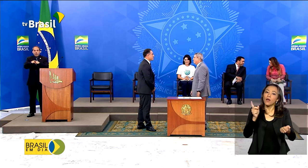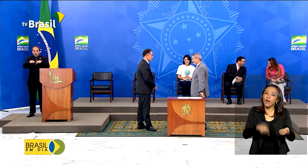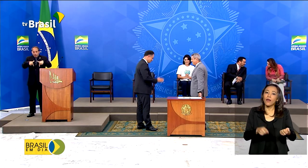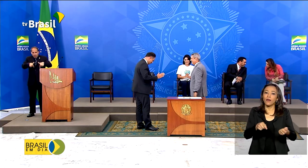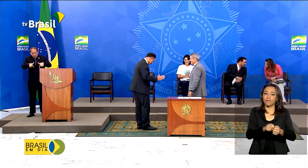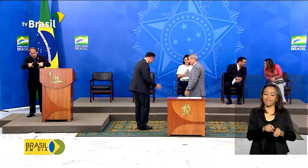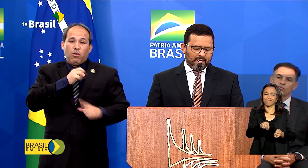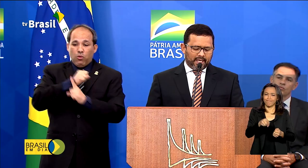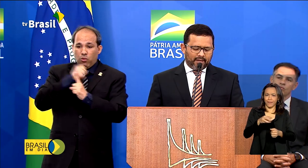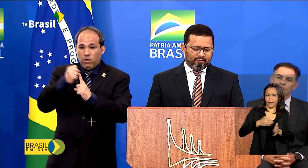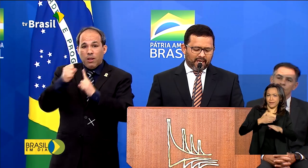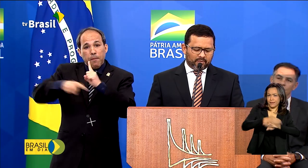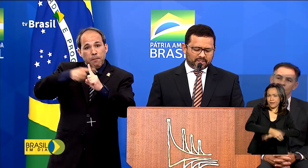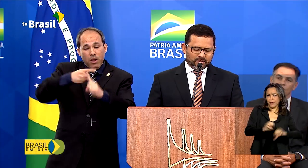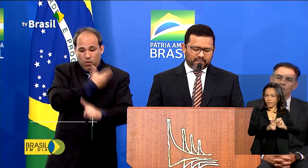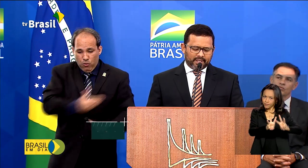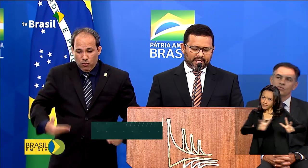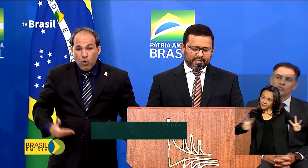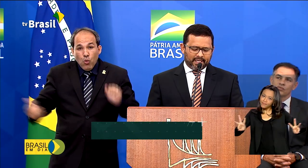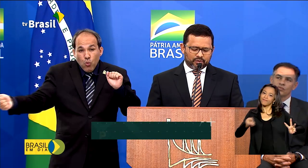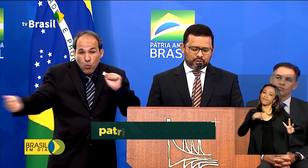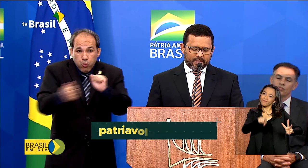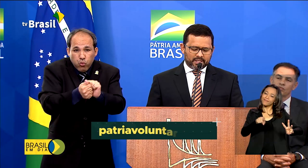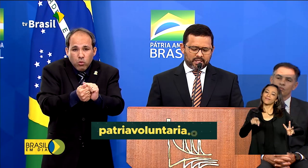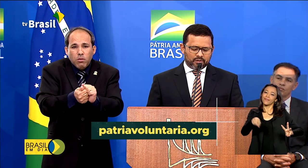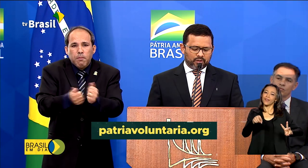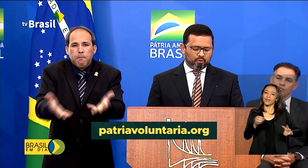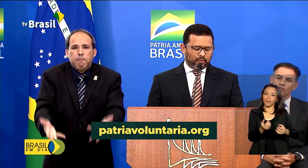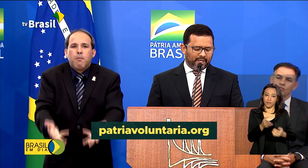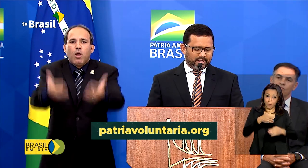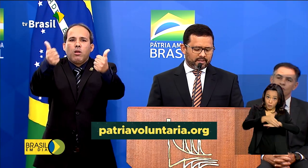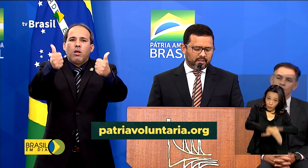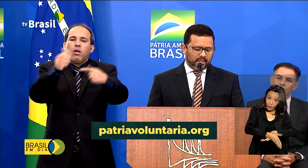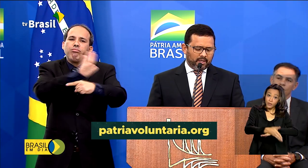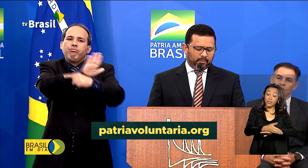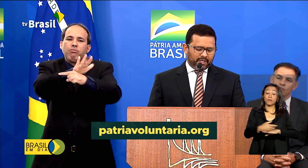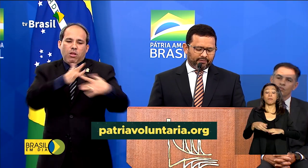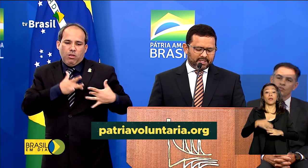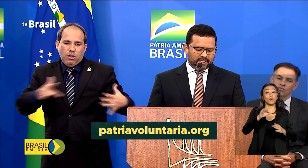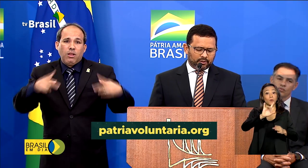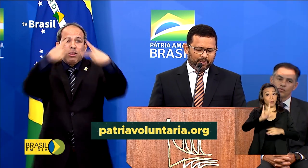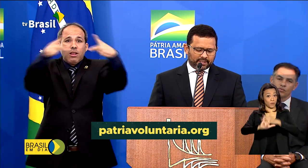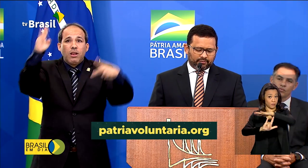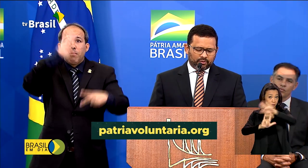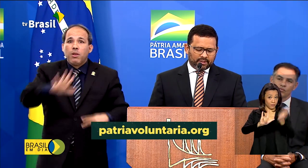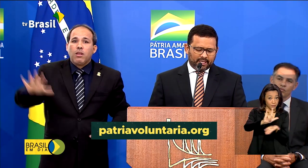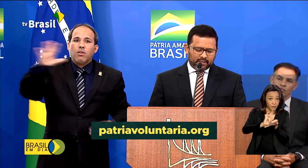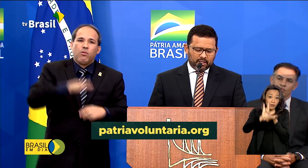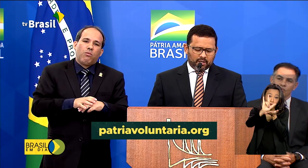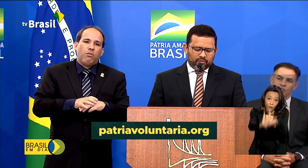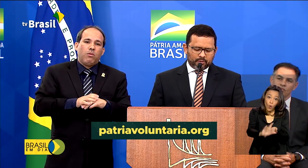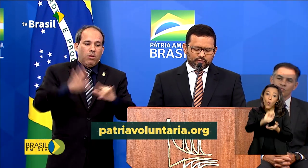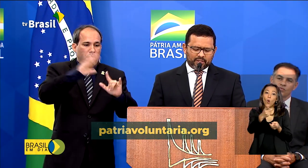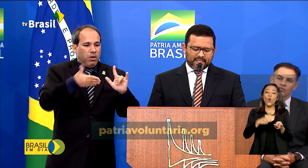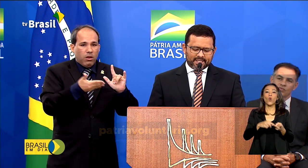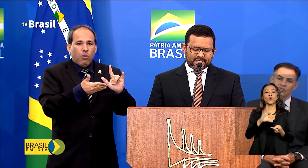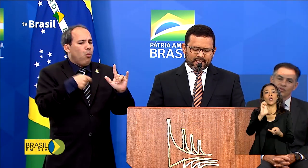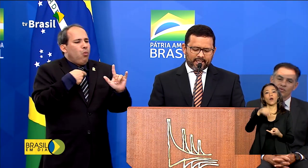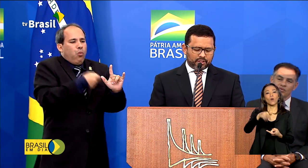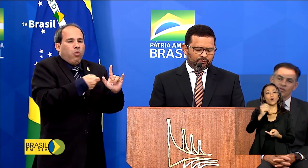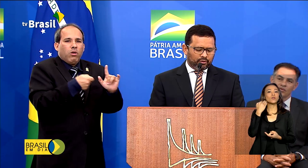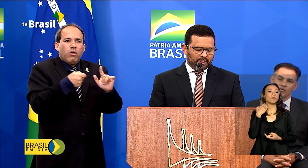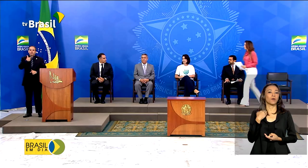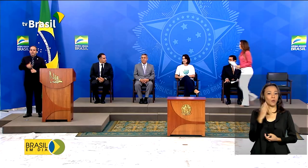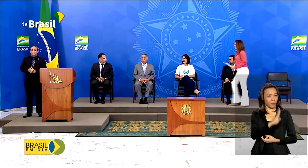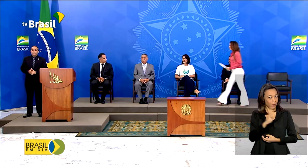página do programa Todos por Todos, pela plataforma Pátria Voluntária ou ainda na conta do Banco do Brasil,